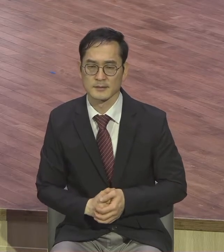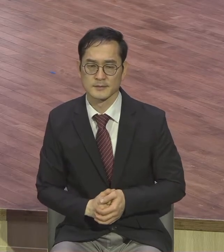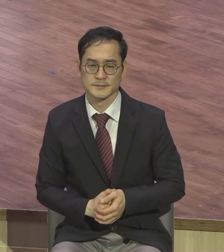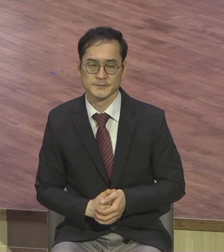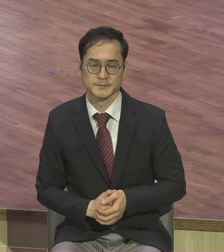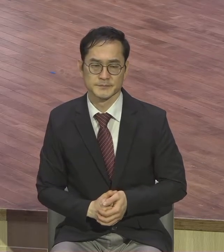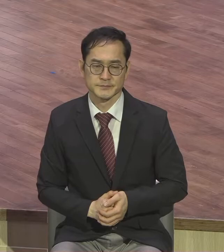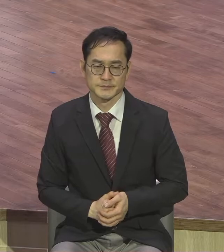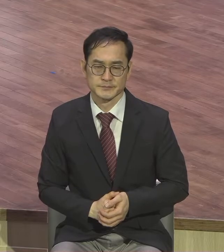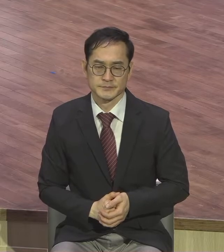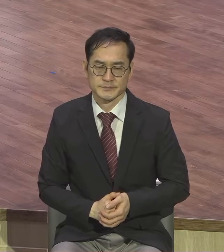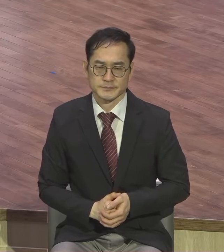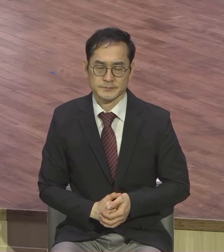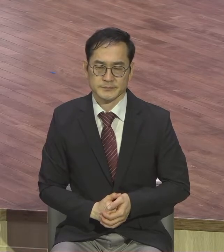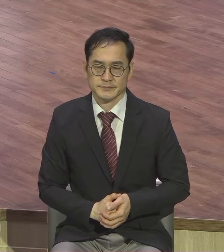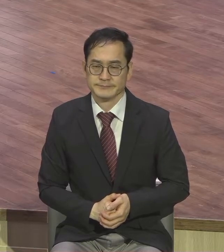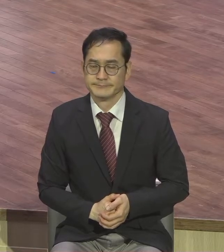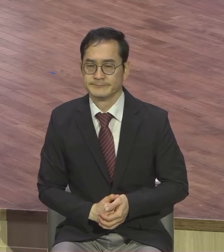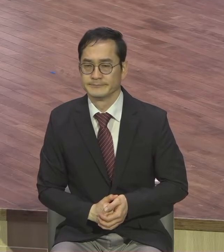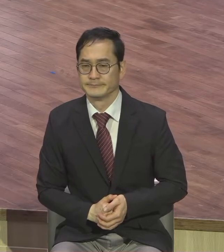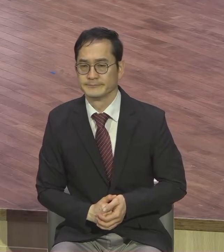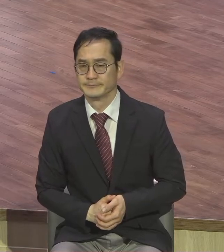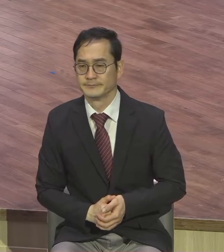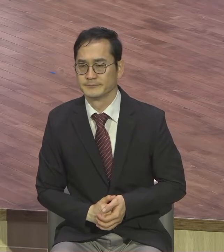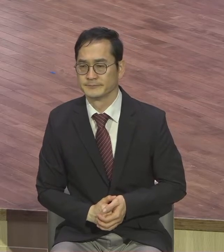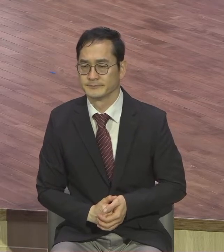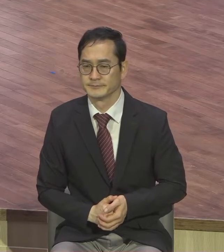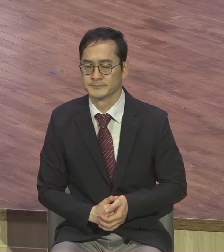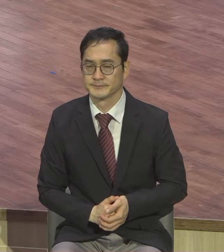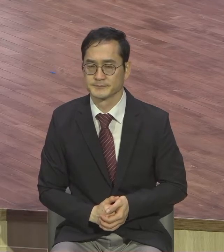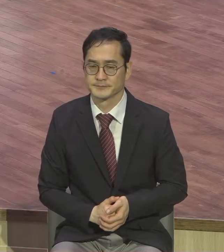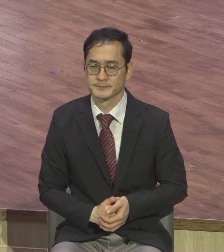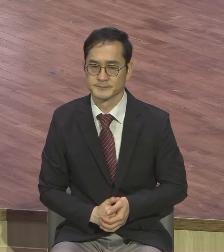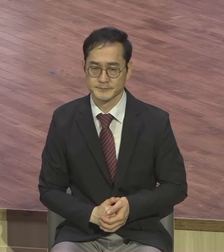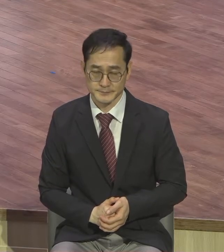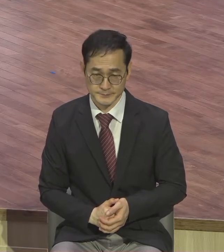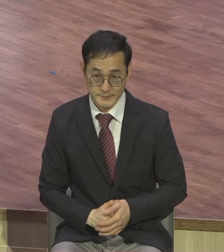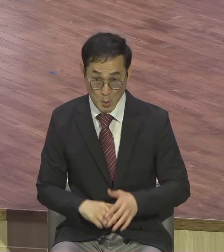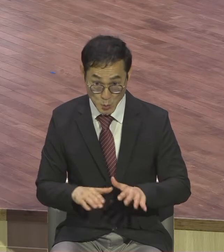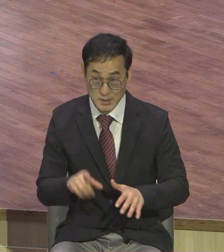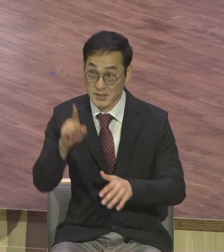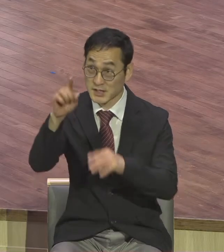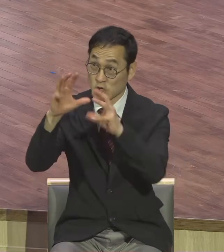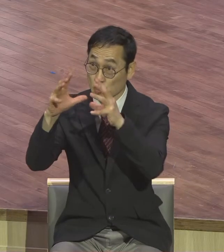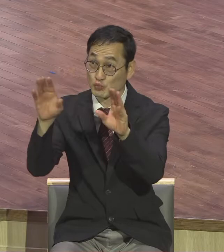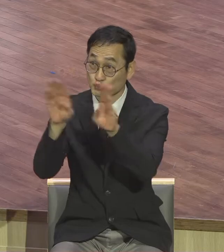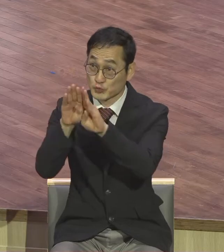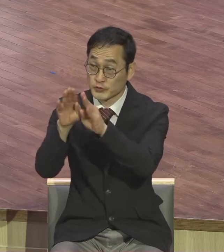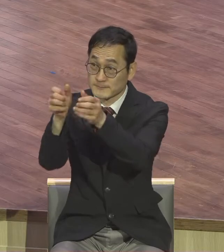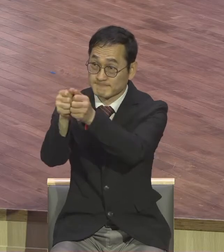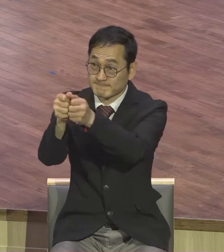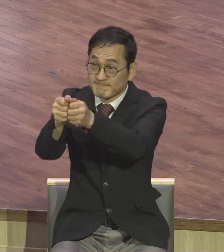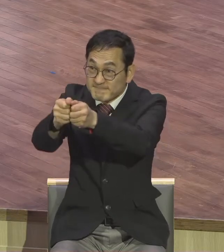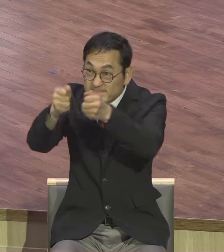그렇기 때문에 우리가 정말로 오늘 말씀 제목처럼 천국 문을 여는 역할을 해야 됩니다.